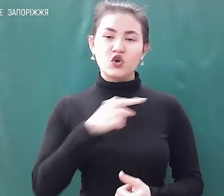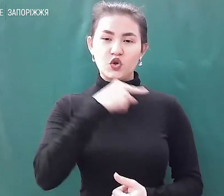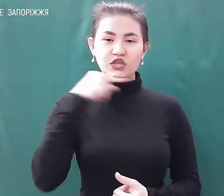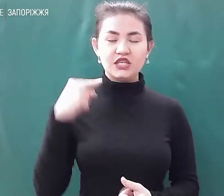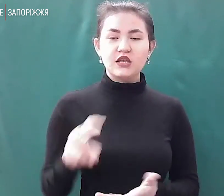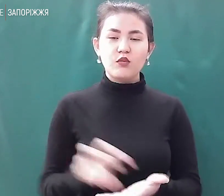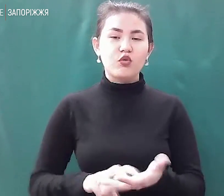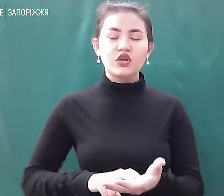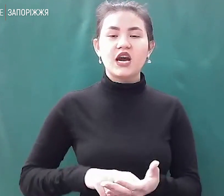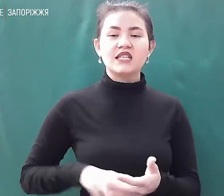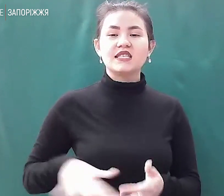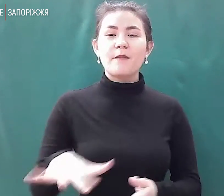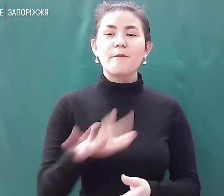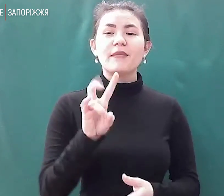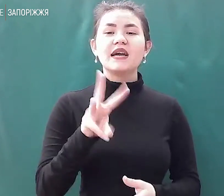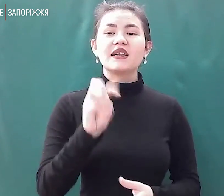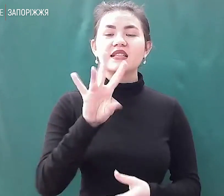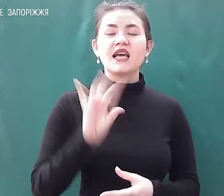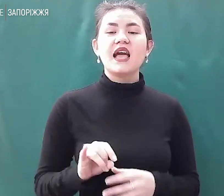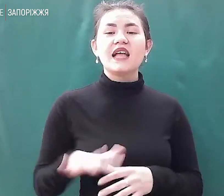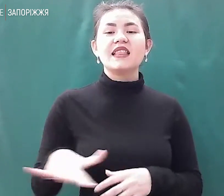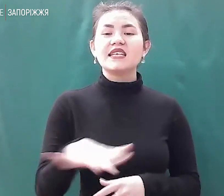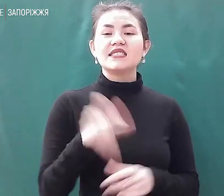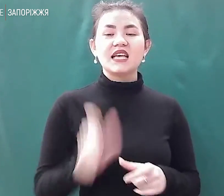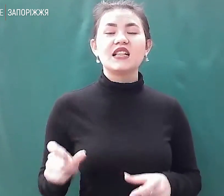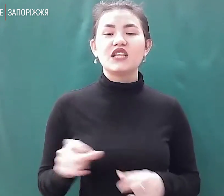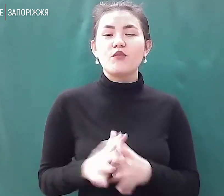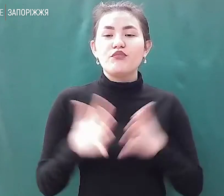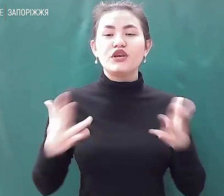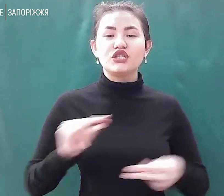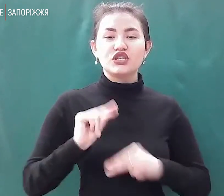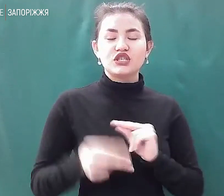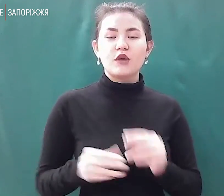населення більше, ніж бояться, напевно, від свого Путіна.